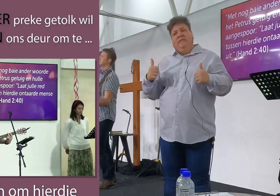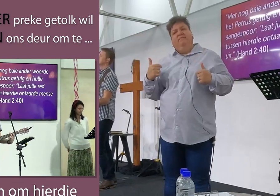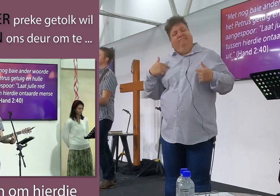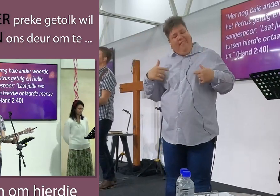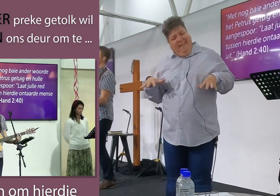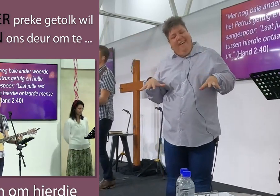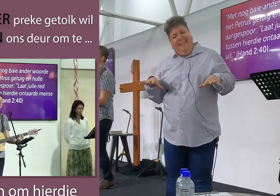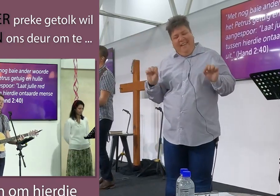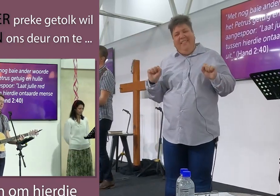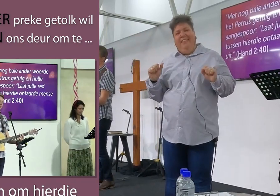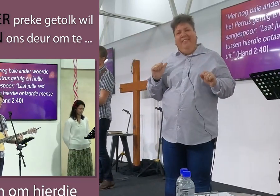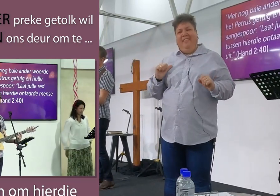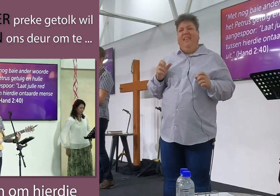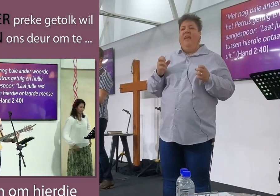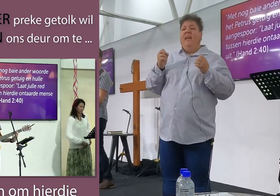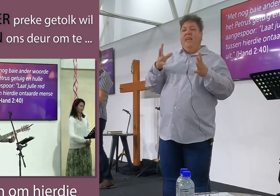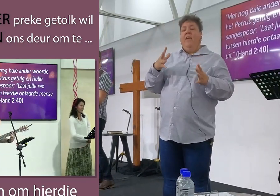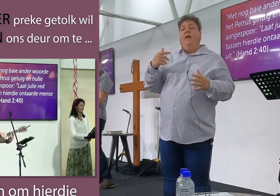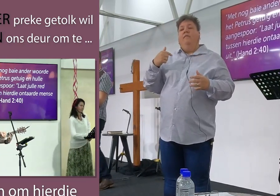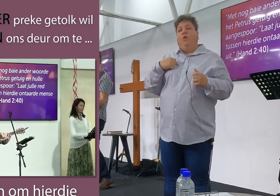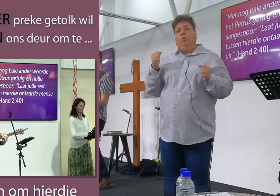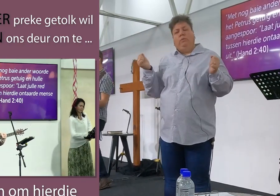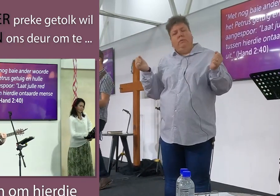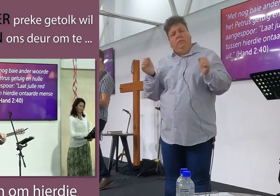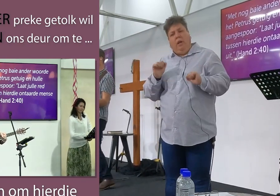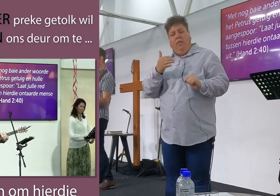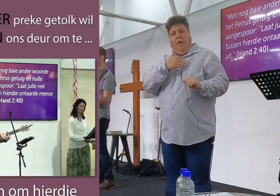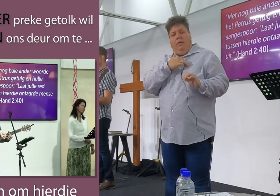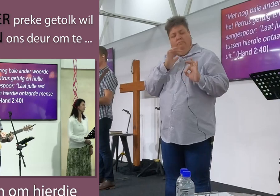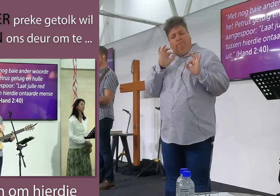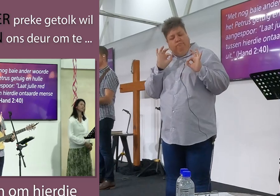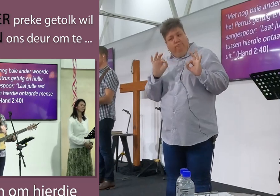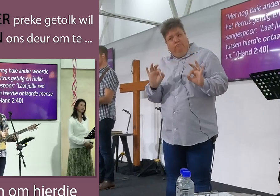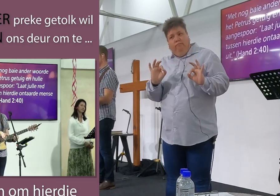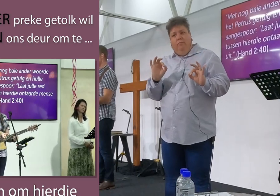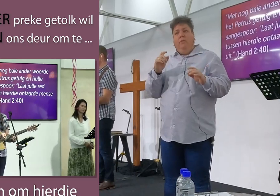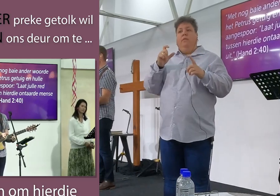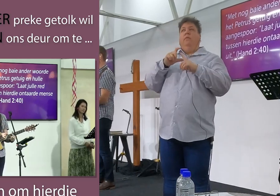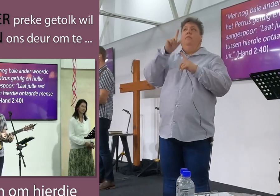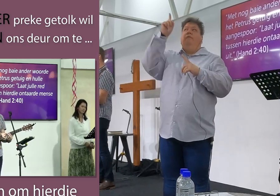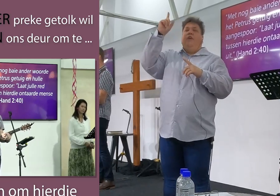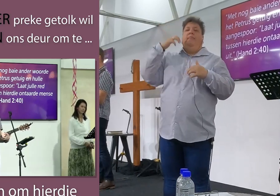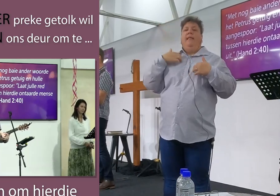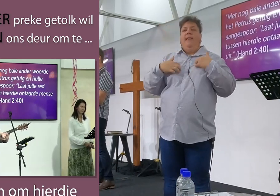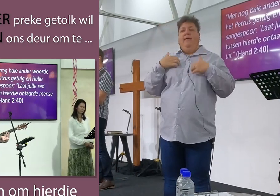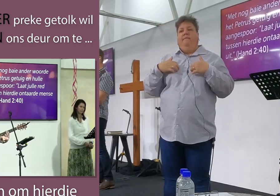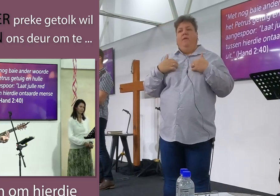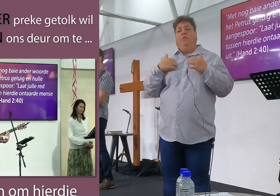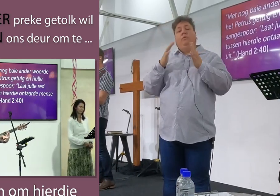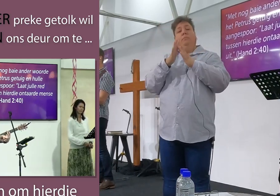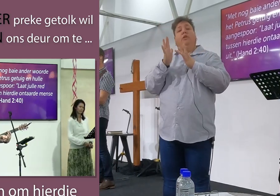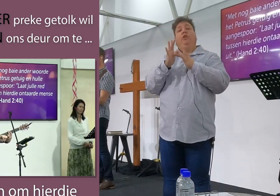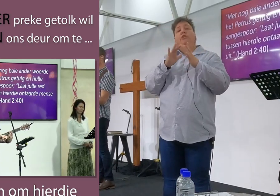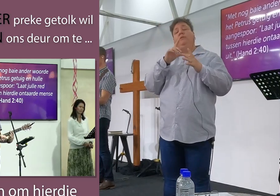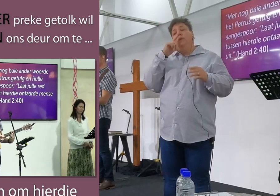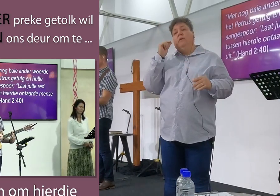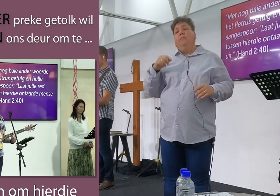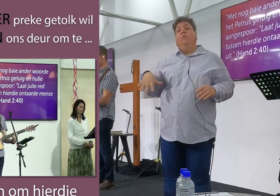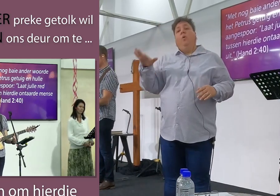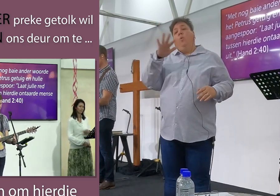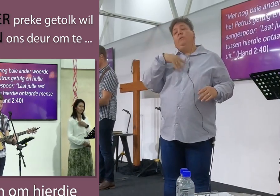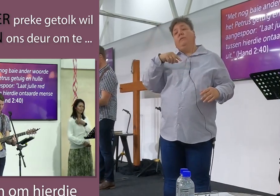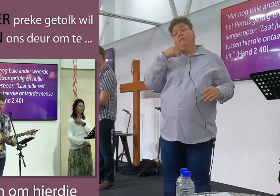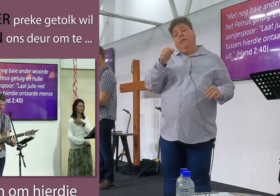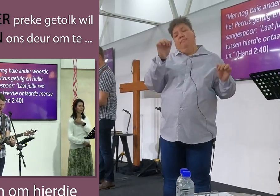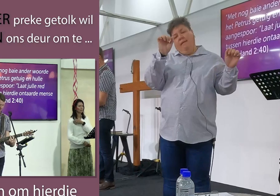is gered geef vir ons een dringend uit om vir jy te lewe ons bid in Jesus naam en die